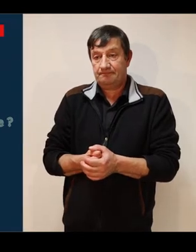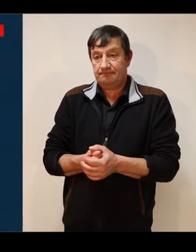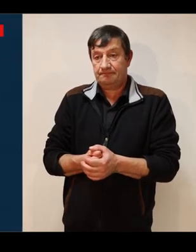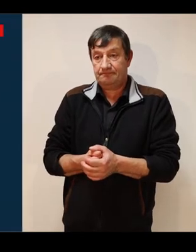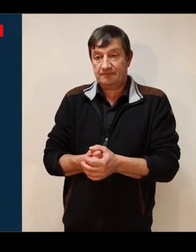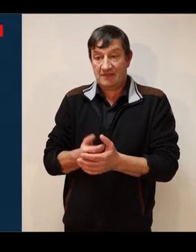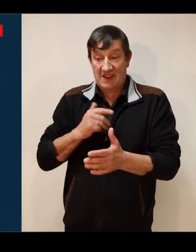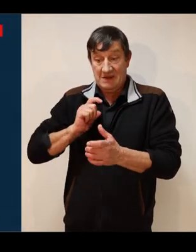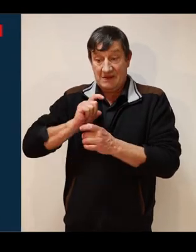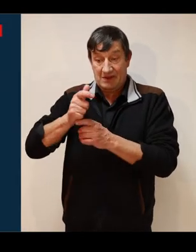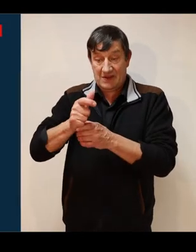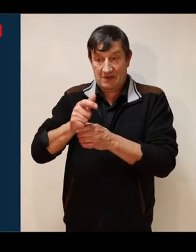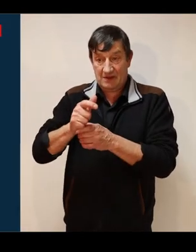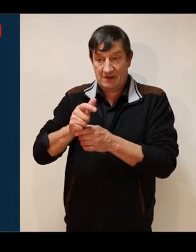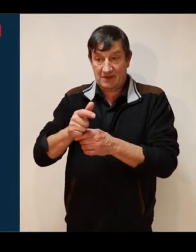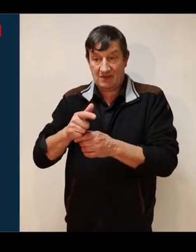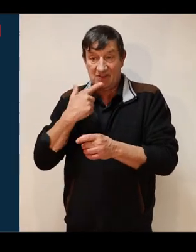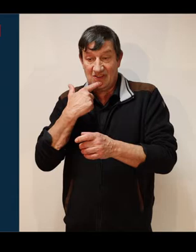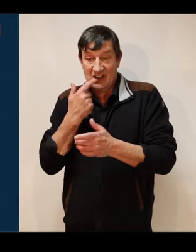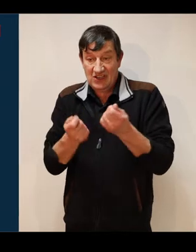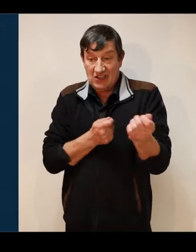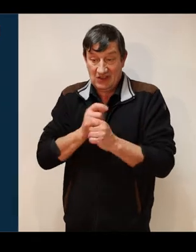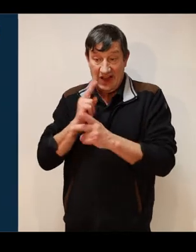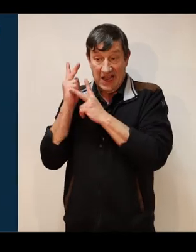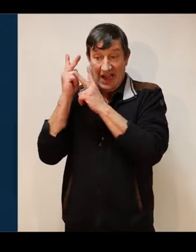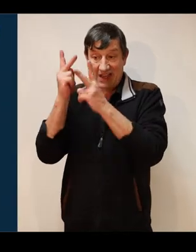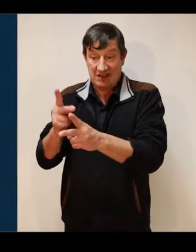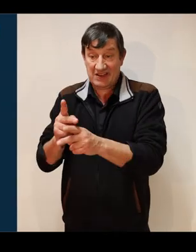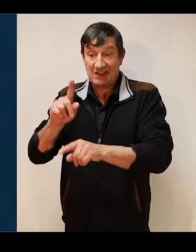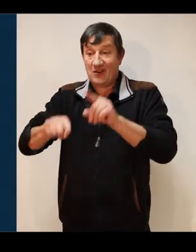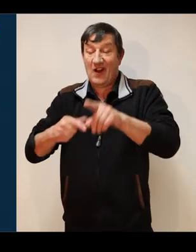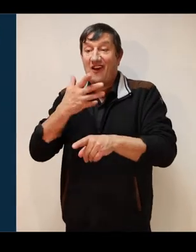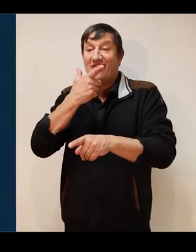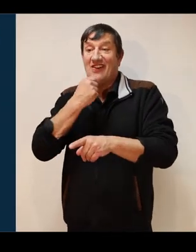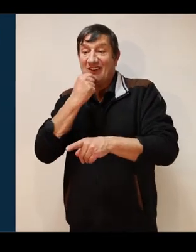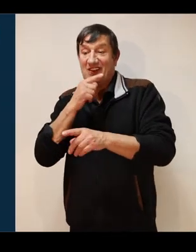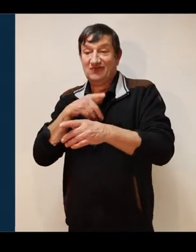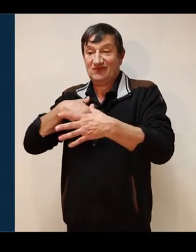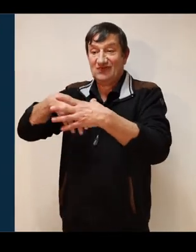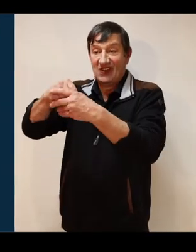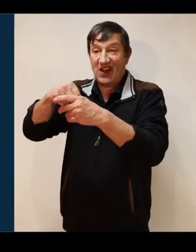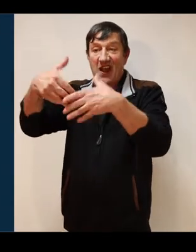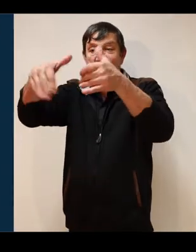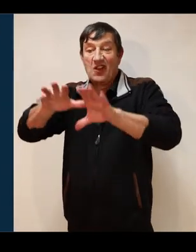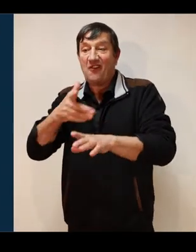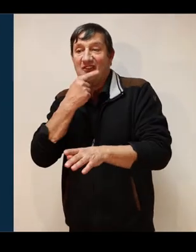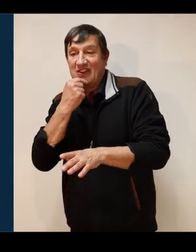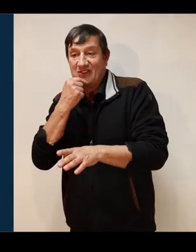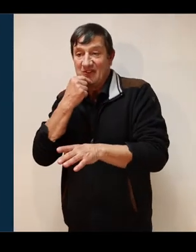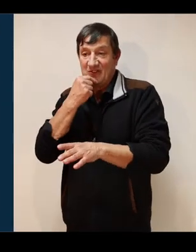Cette phase dite d'onboarding, c'est-à-dire de gestion de votre arrivée, est parfois facilitée par la mise en place par les administrations de dispositifs